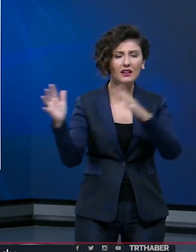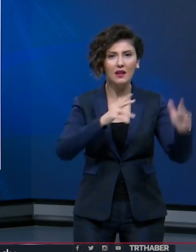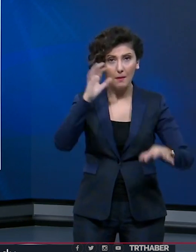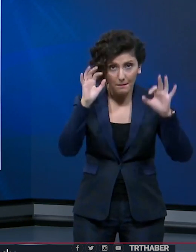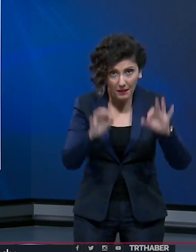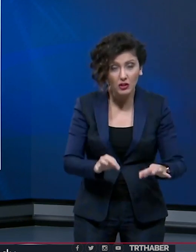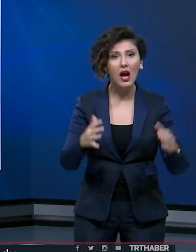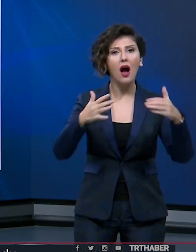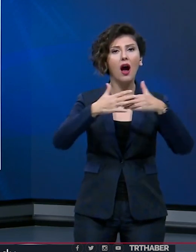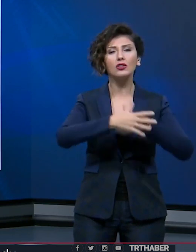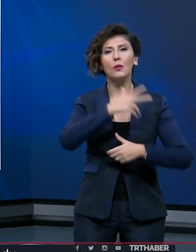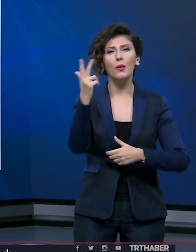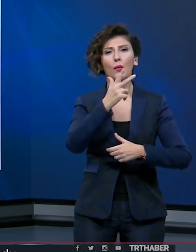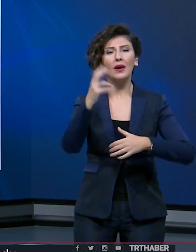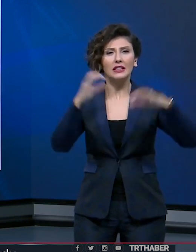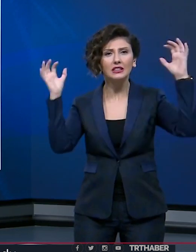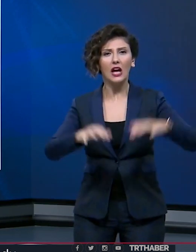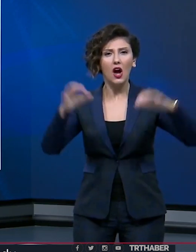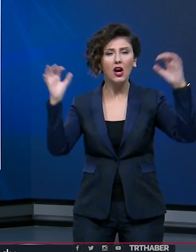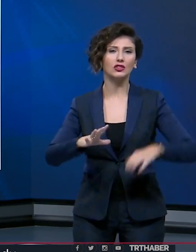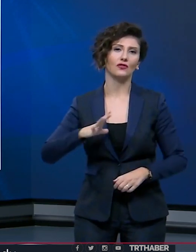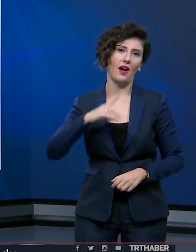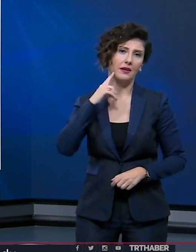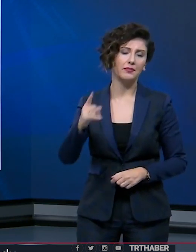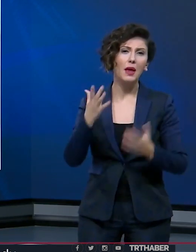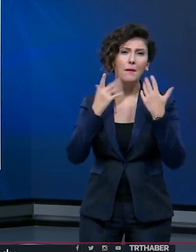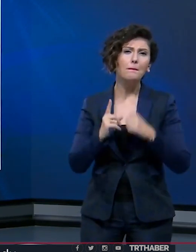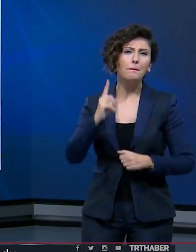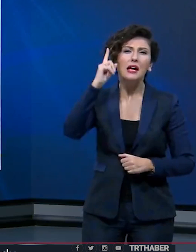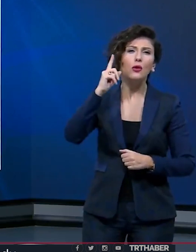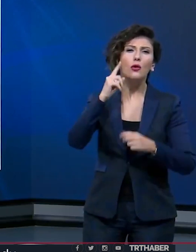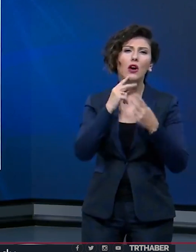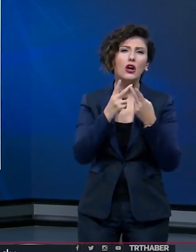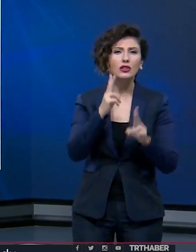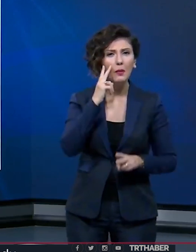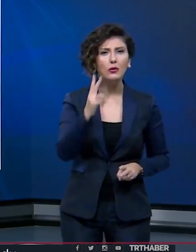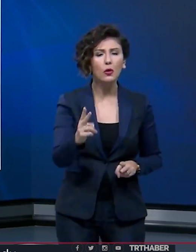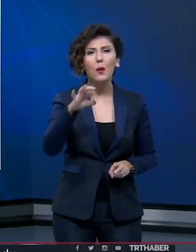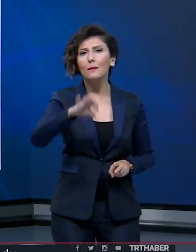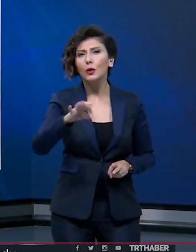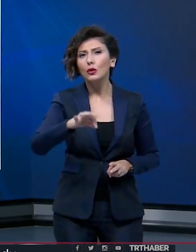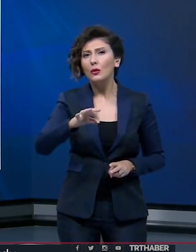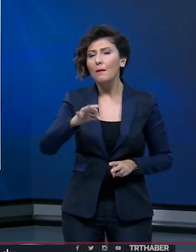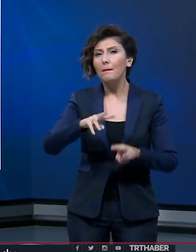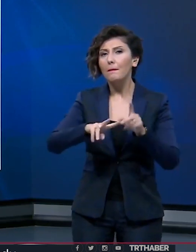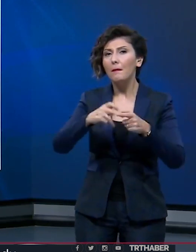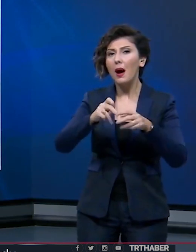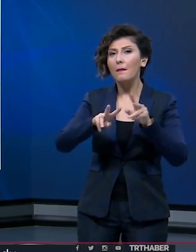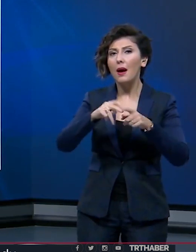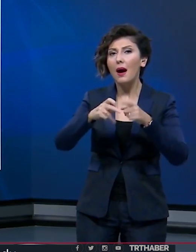başlarken akşam da kuvvetli yağış görülecek. Meteorolojinin açıklamasına göre bugün